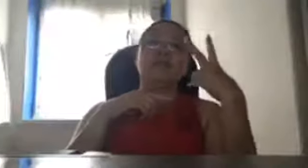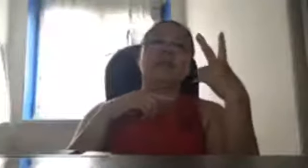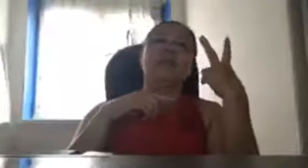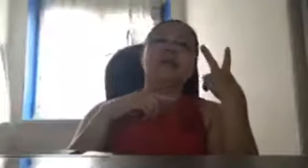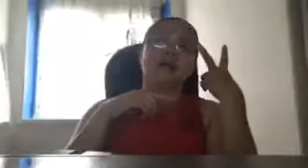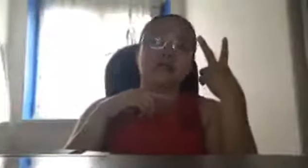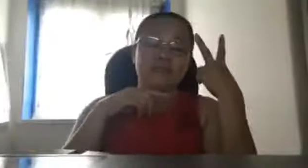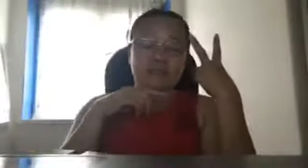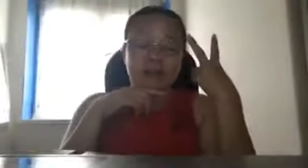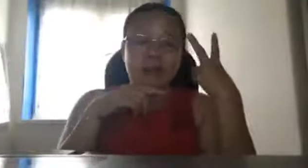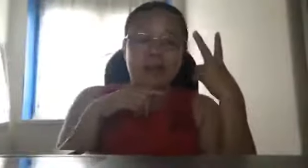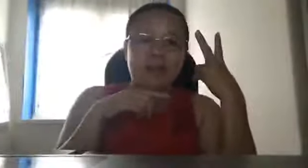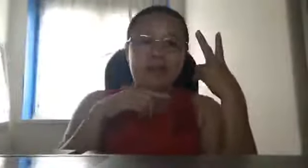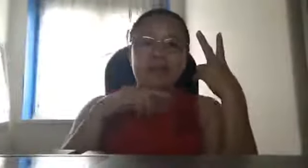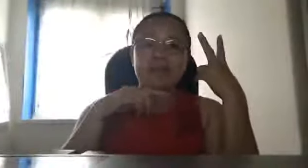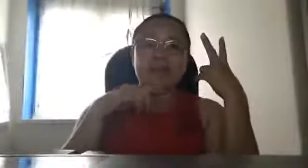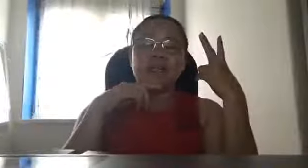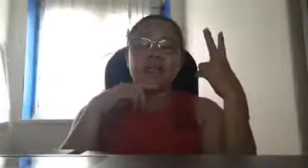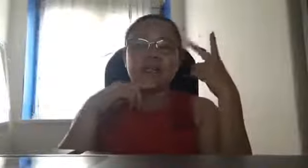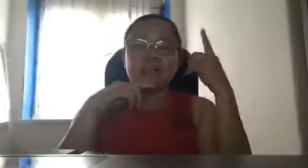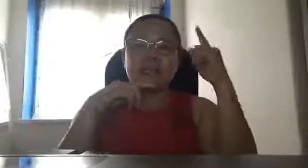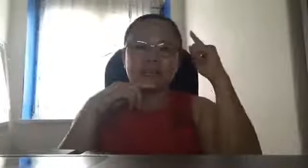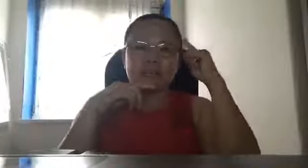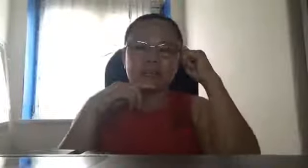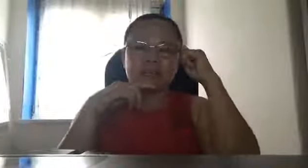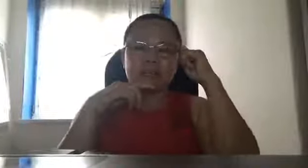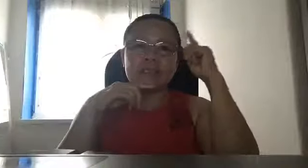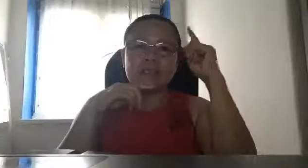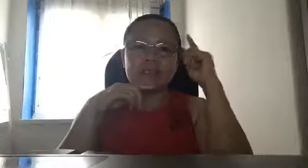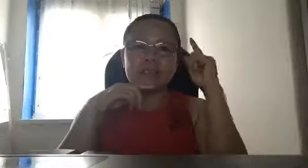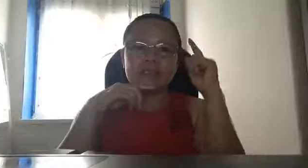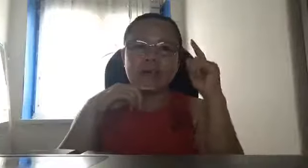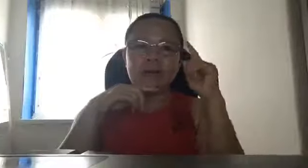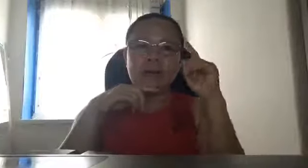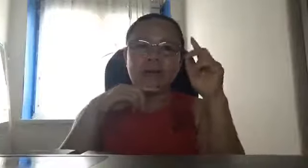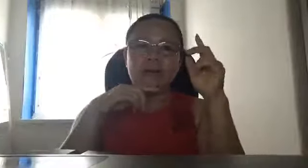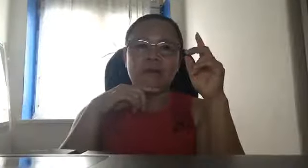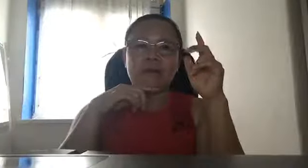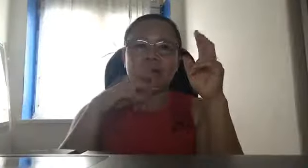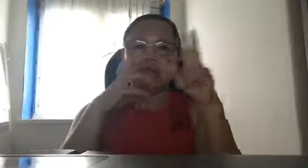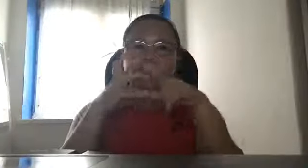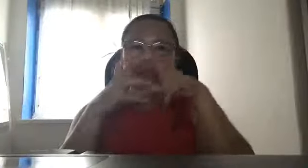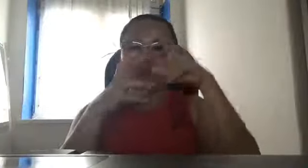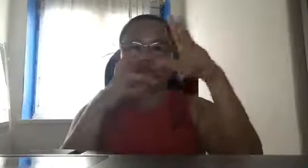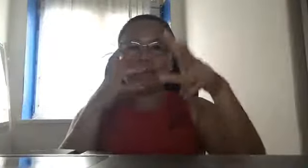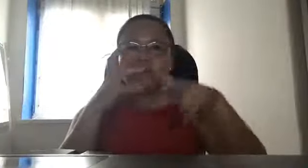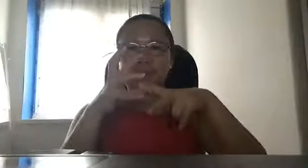magkasama pag tapang lang tayo ng tapang wala tayong